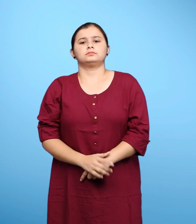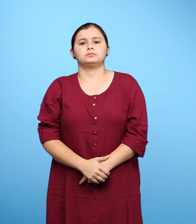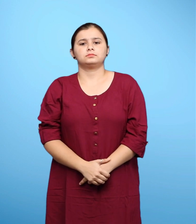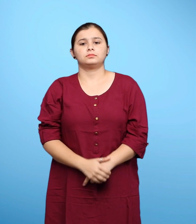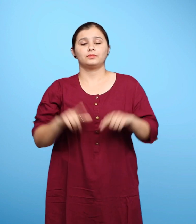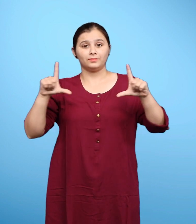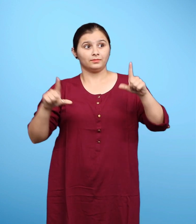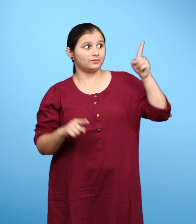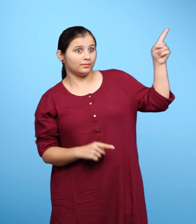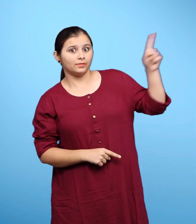चित्र चौदह